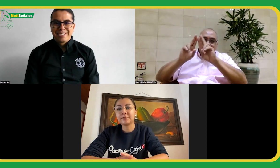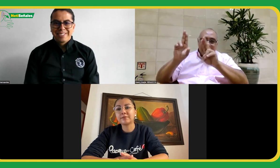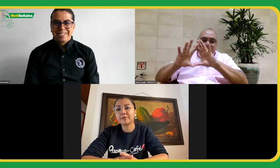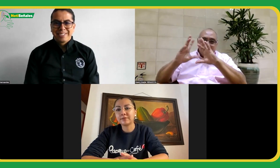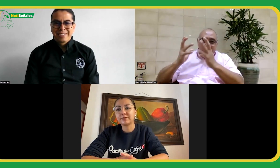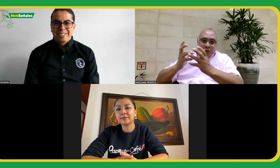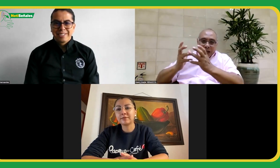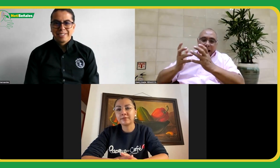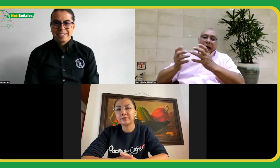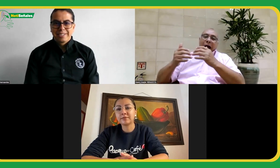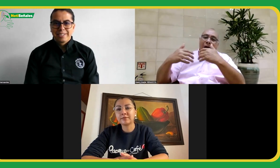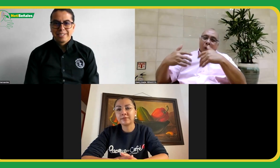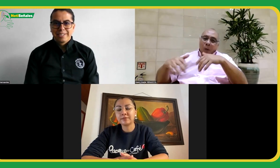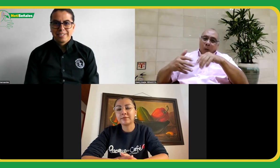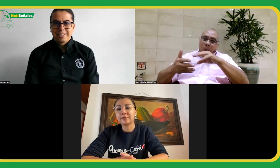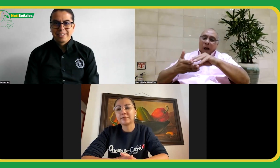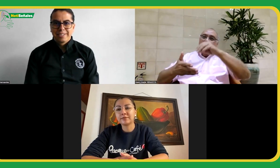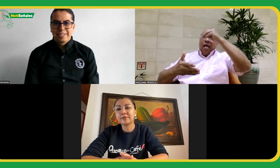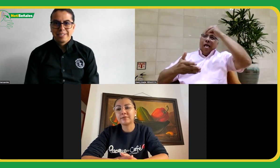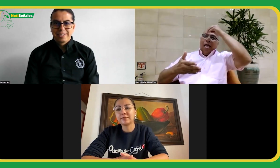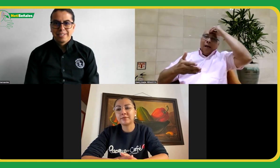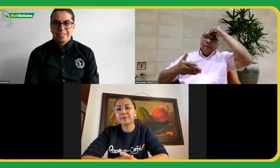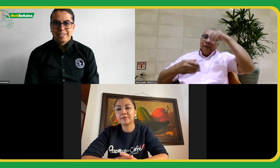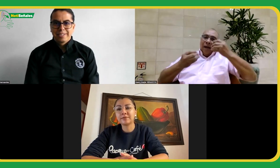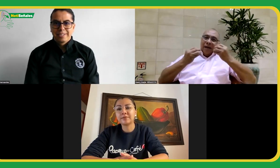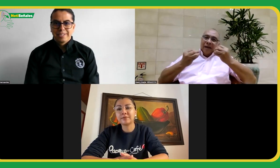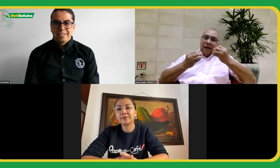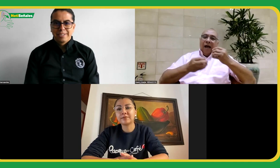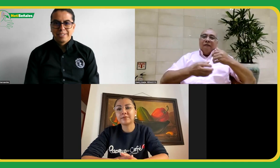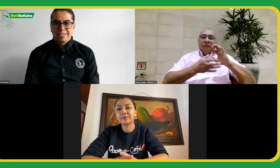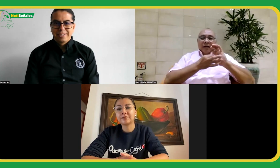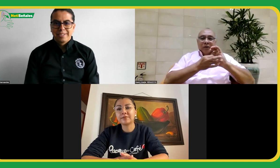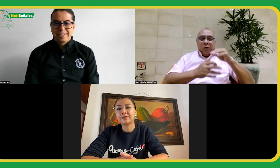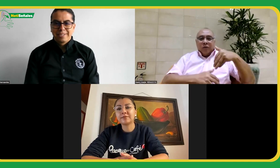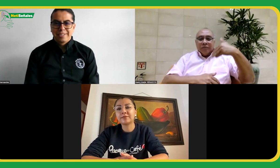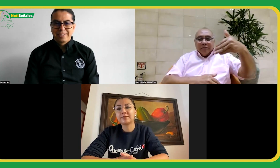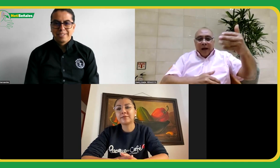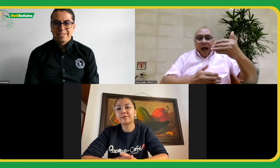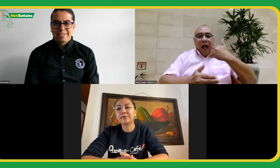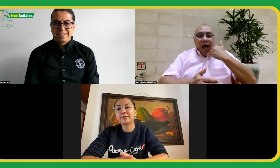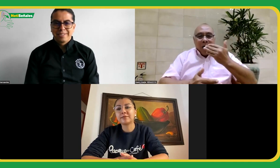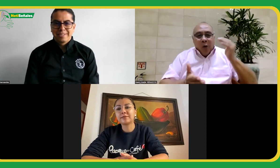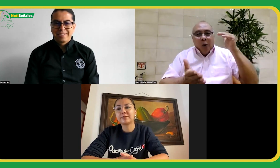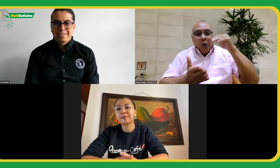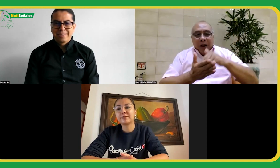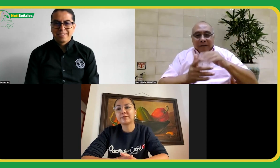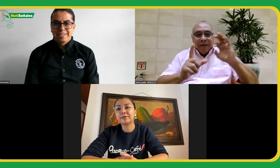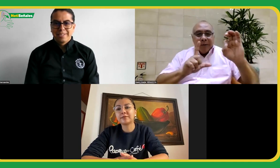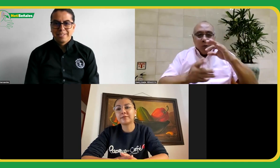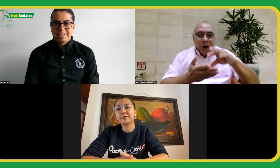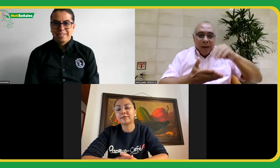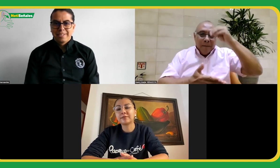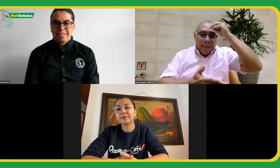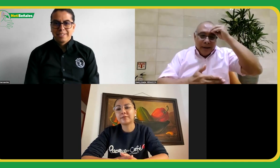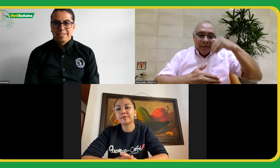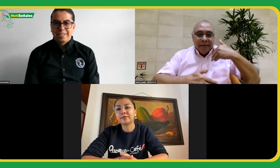la Federación Mundial de Sordos, qué aprendizajes obtuvieron para que nosotros en FENASCOL